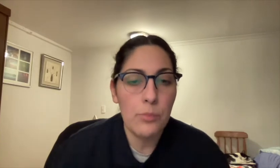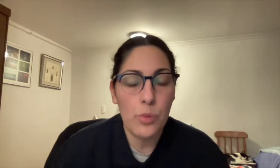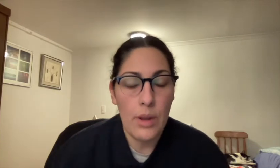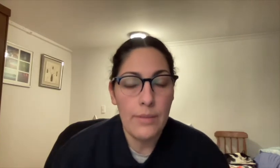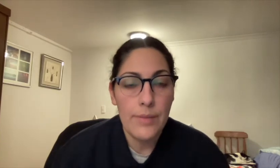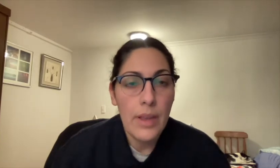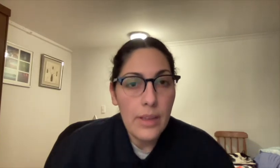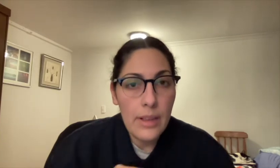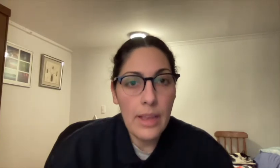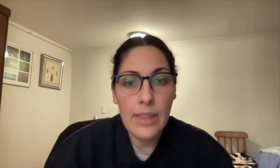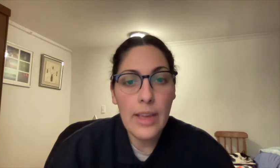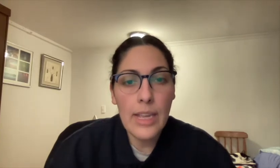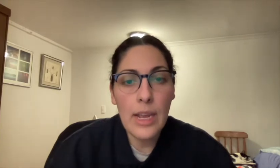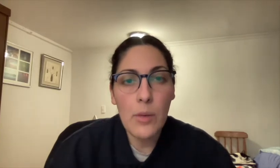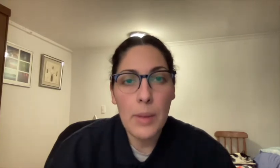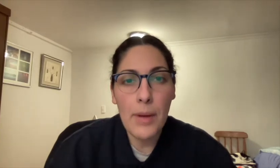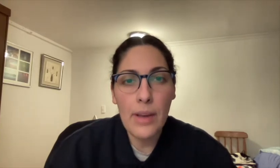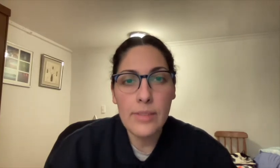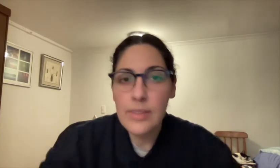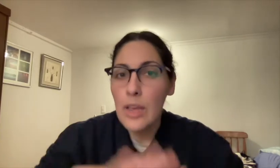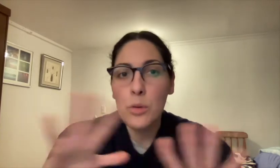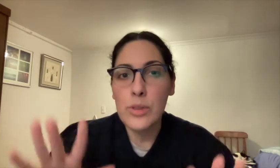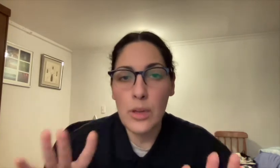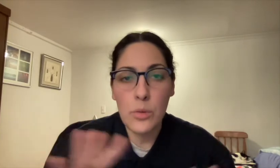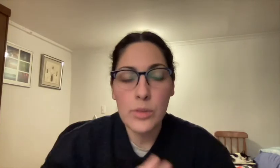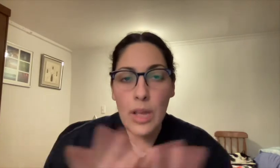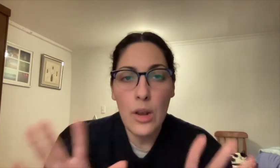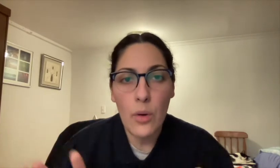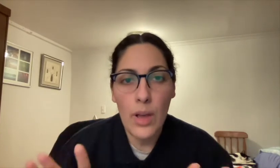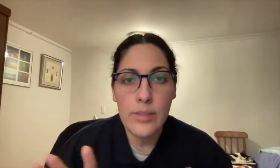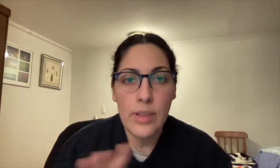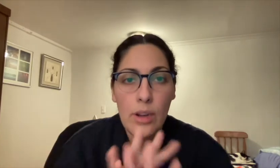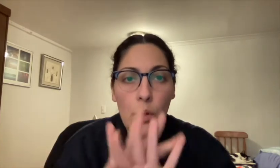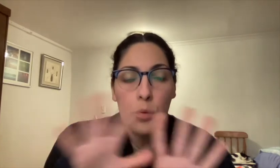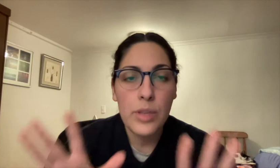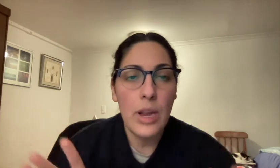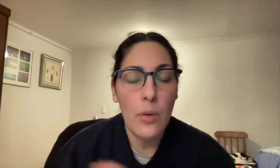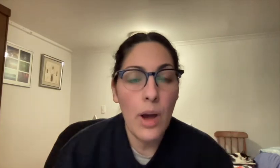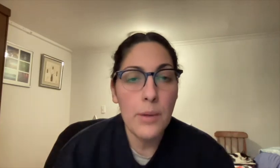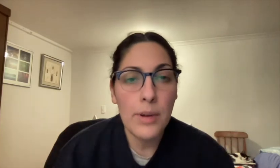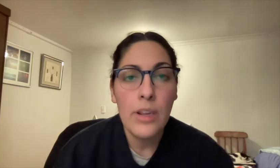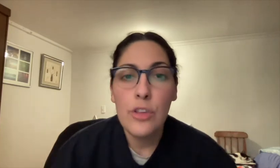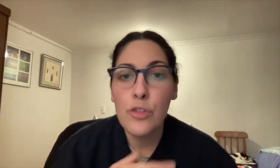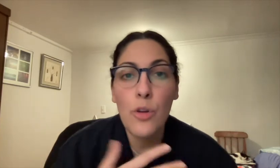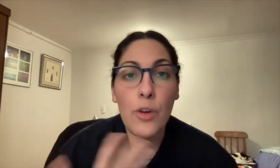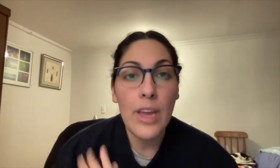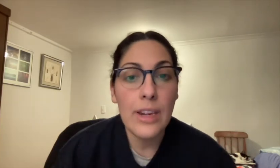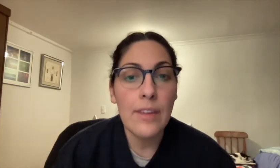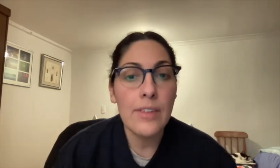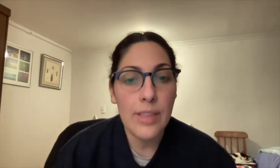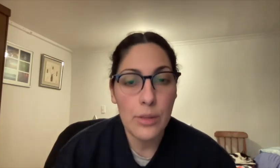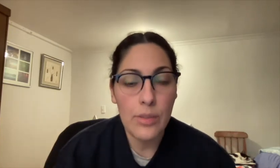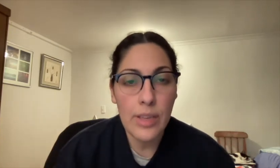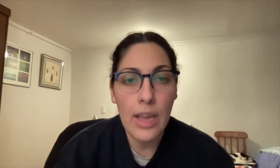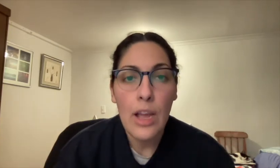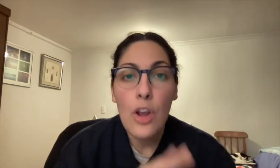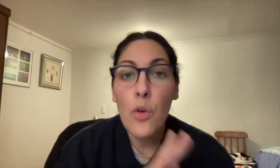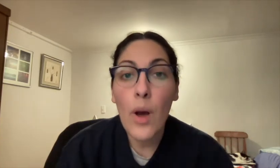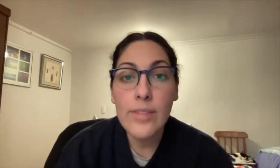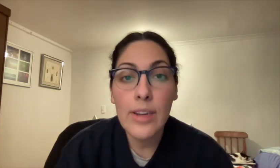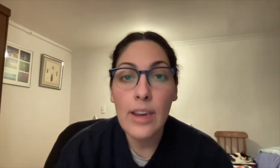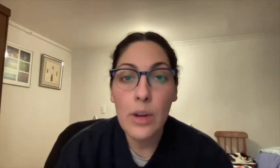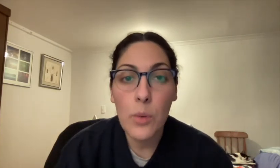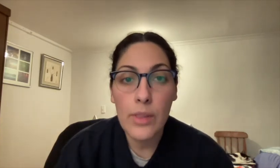conceptual. La idea es que el esquema sea de ustedes. Ustedes lo hacen, ustedes lo arman, yo lo voy a ir revisando. Así que,